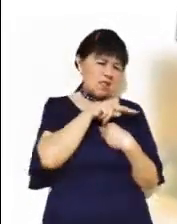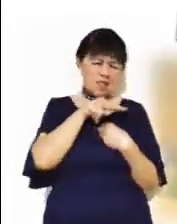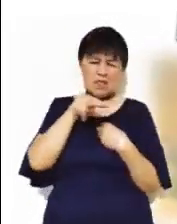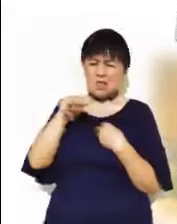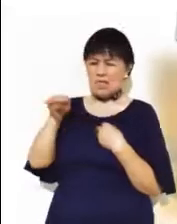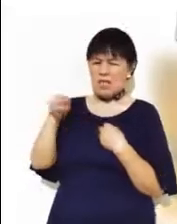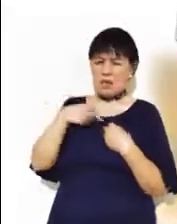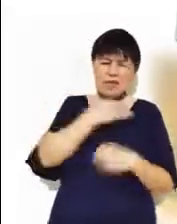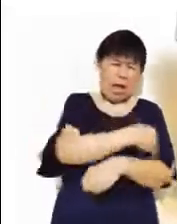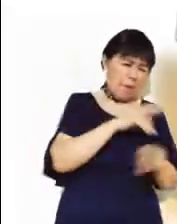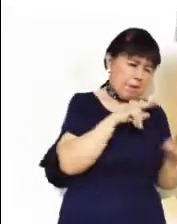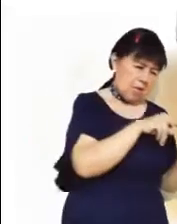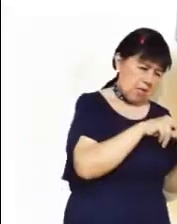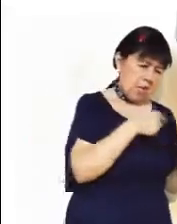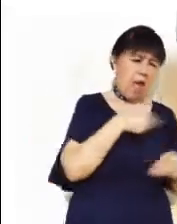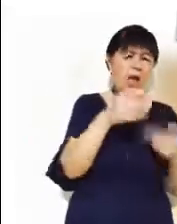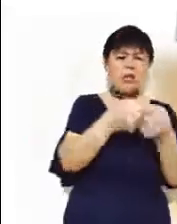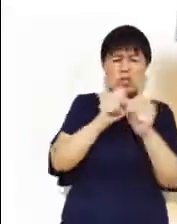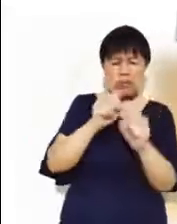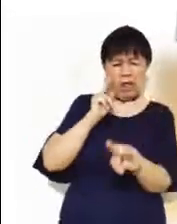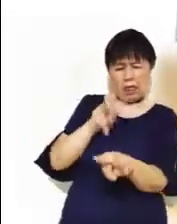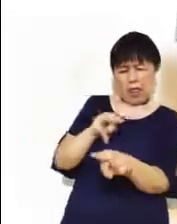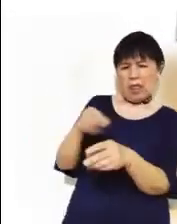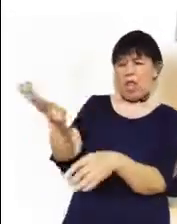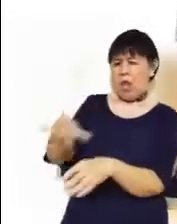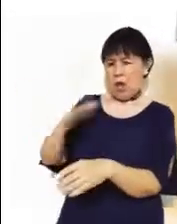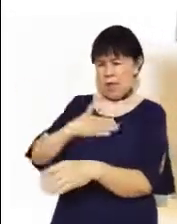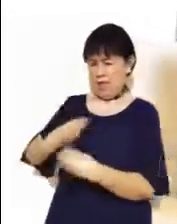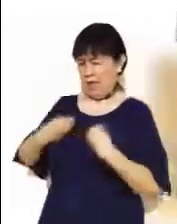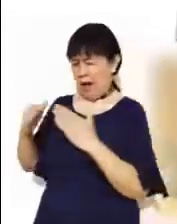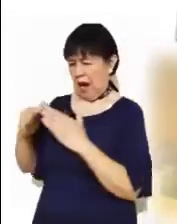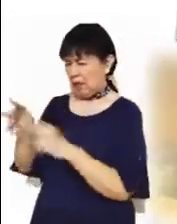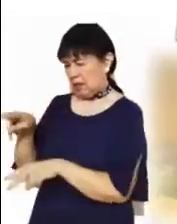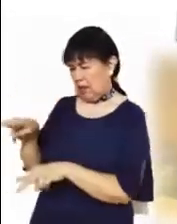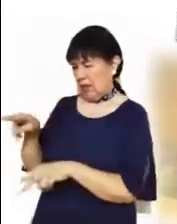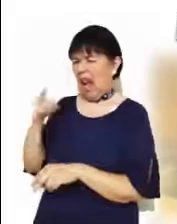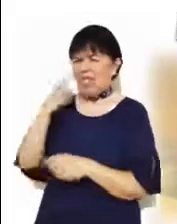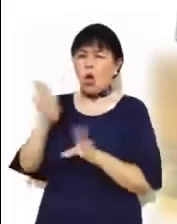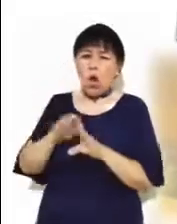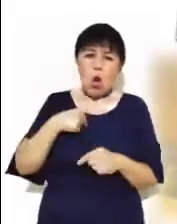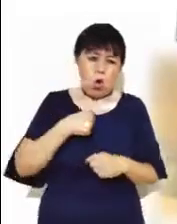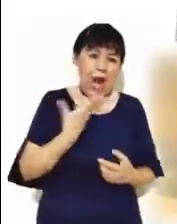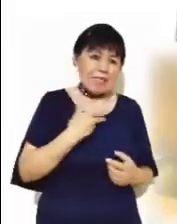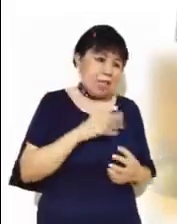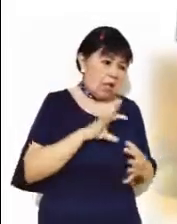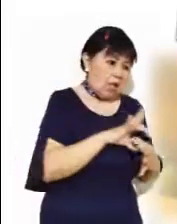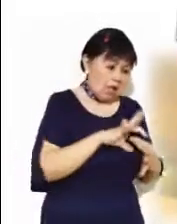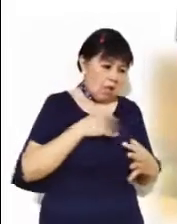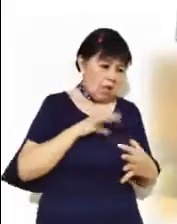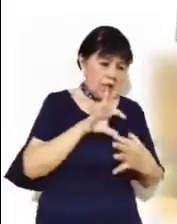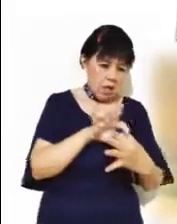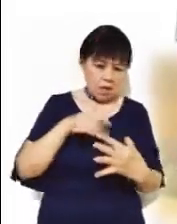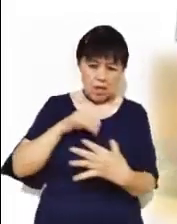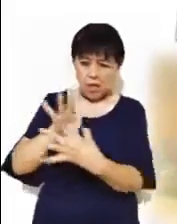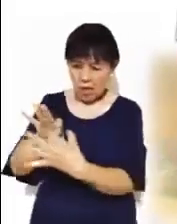verdadera unidad en la familia, en la sociedad, en la colonia. Miremos cómo construimos unidad con los diversos, con los